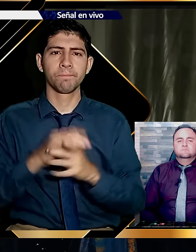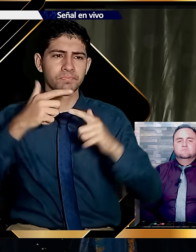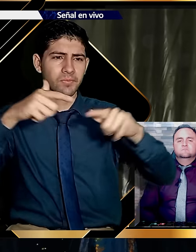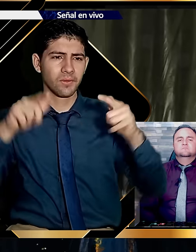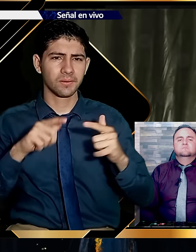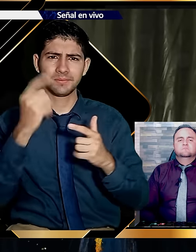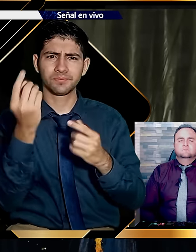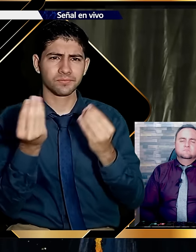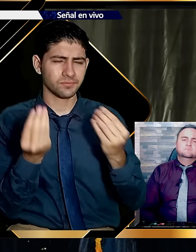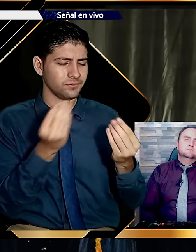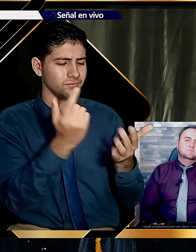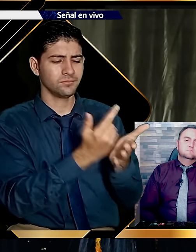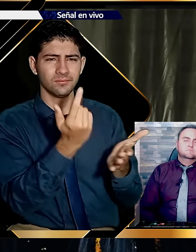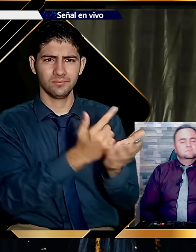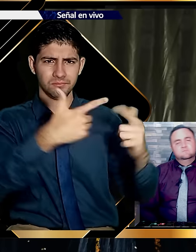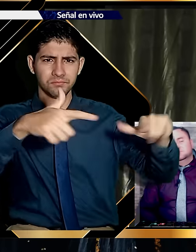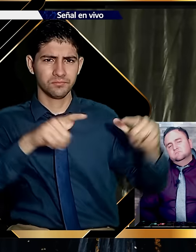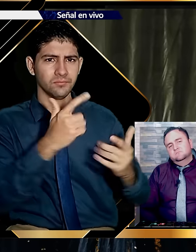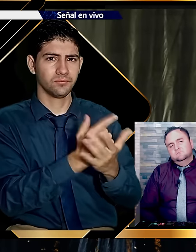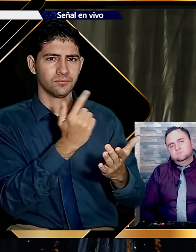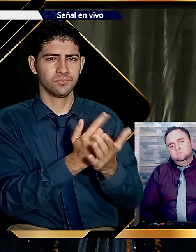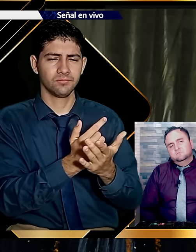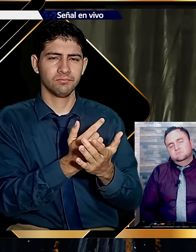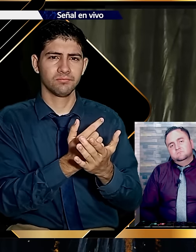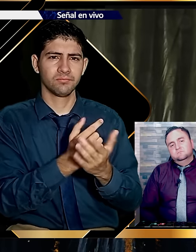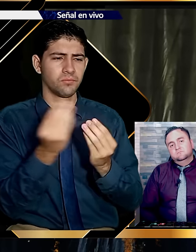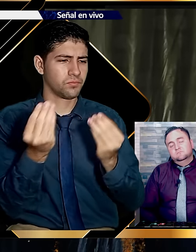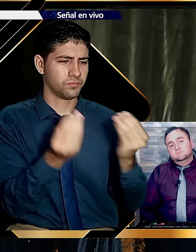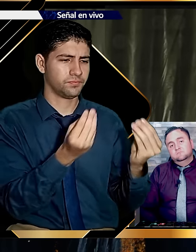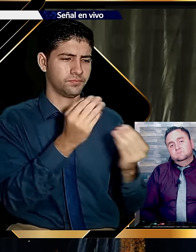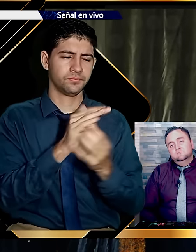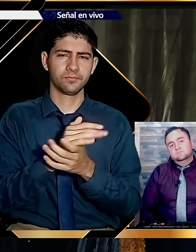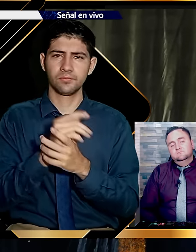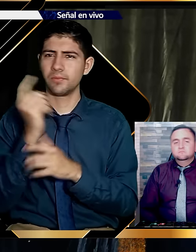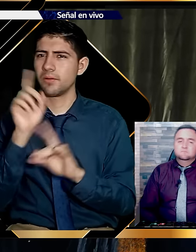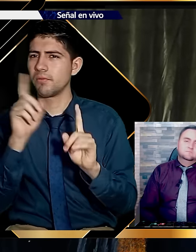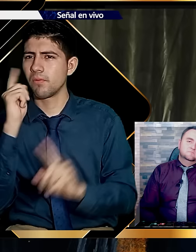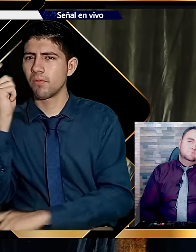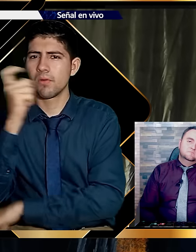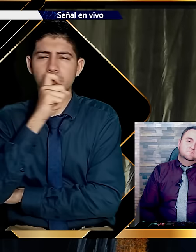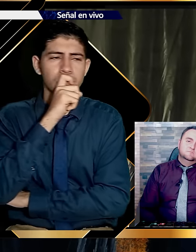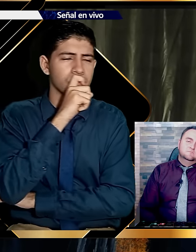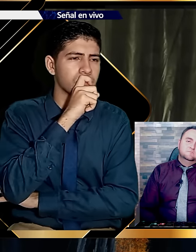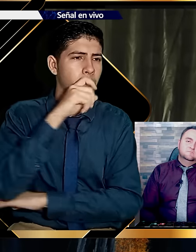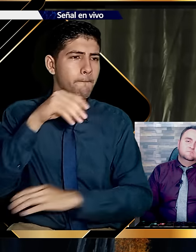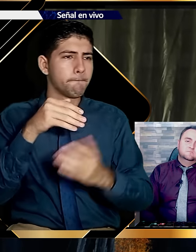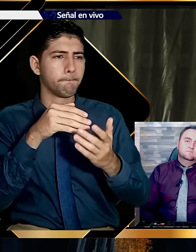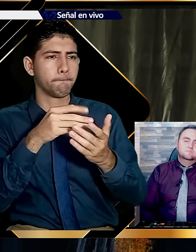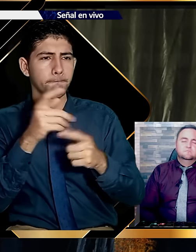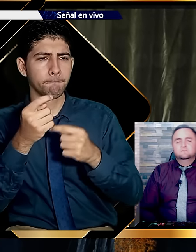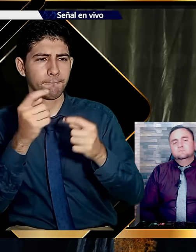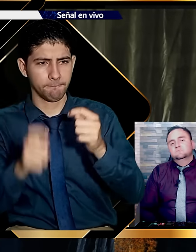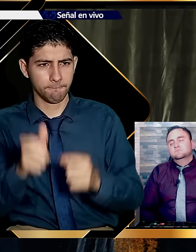están llenas de libros. Que hablan de los vendedores más grandes del mundo. Busqué por todas partes.